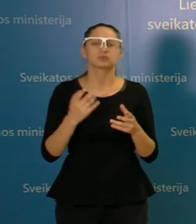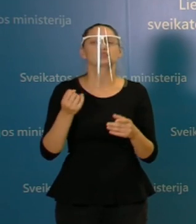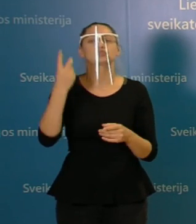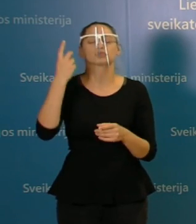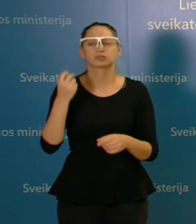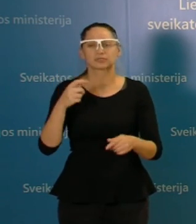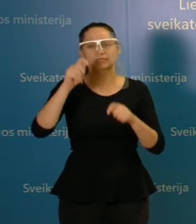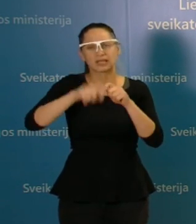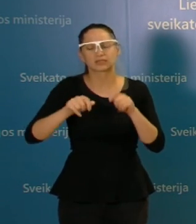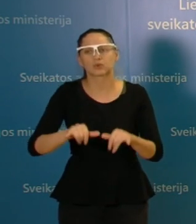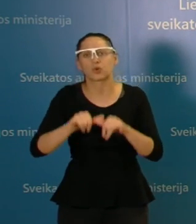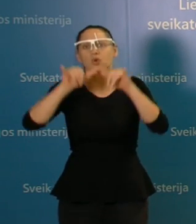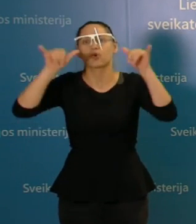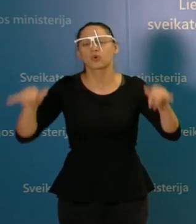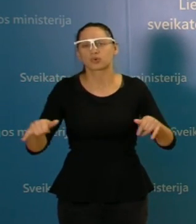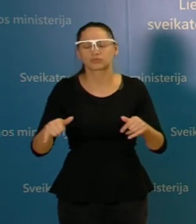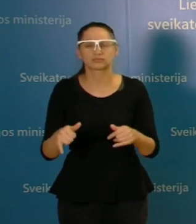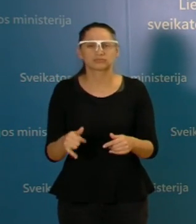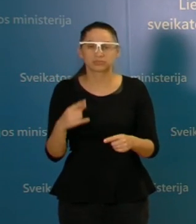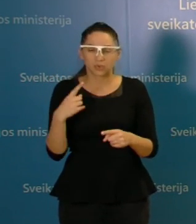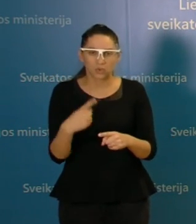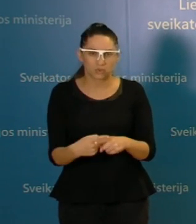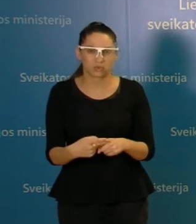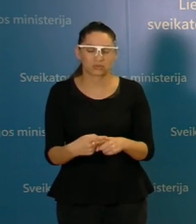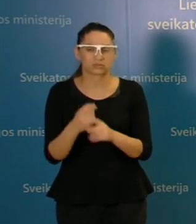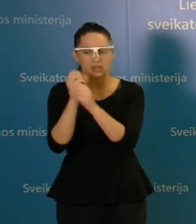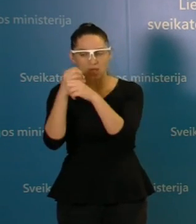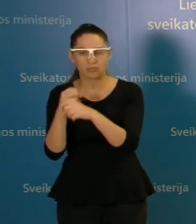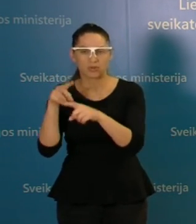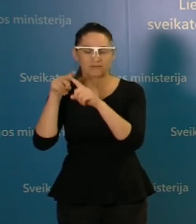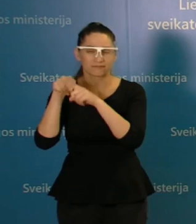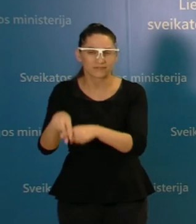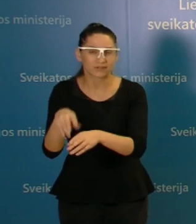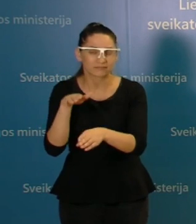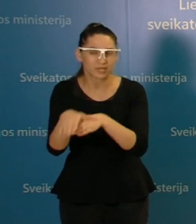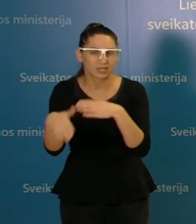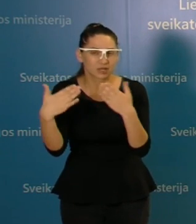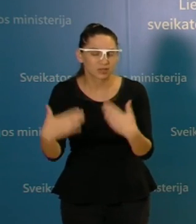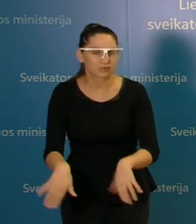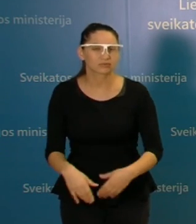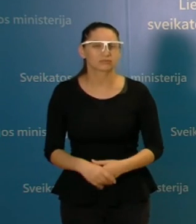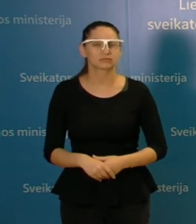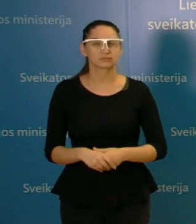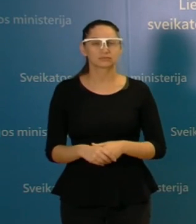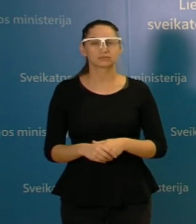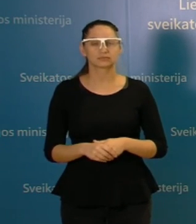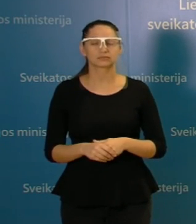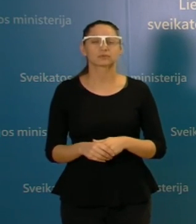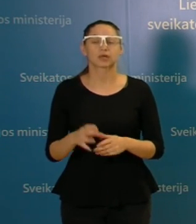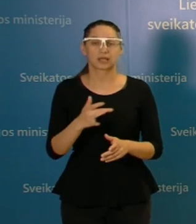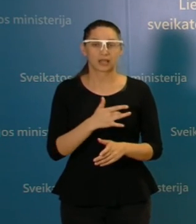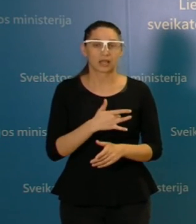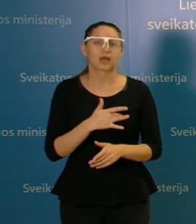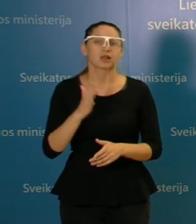patrigubinti mėginių tyriamų skaičių. Vienintelis palengvinimas, kuris galbūt bus,